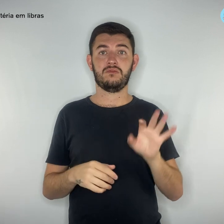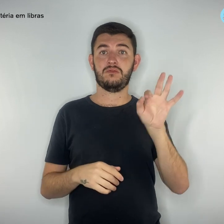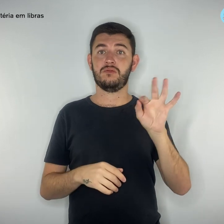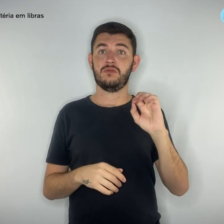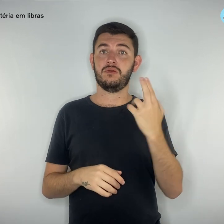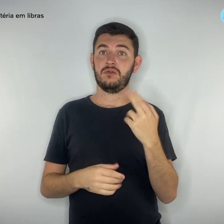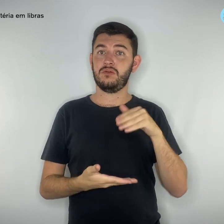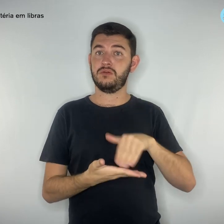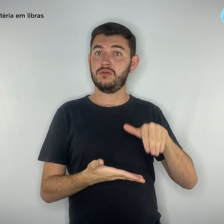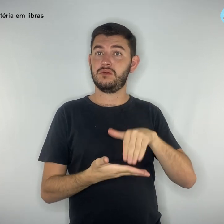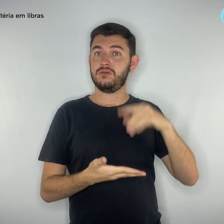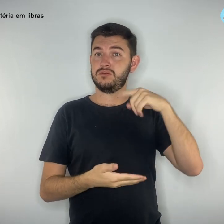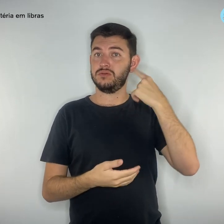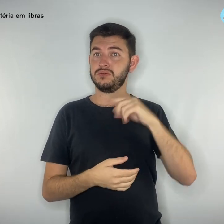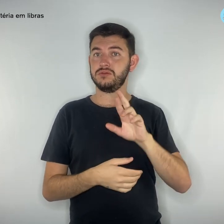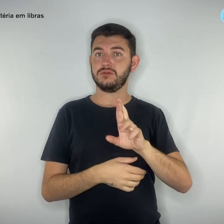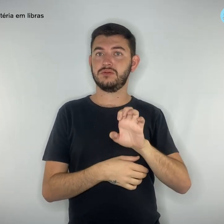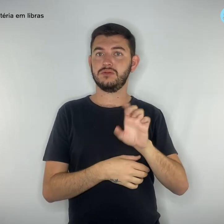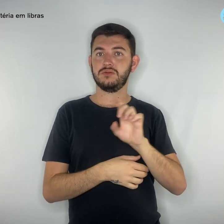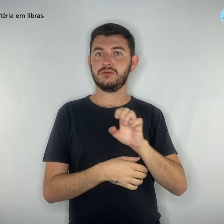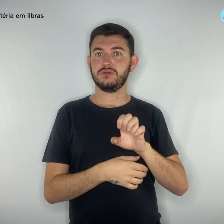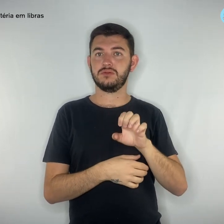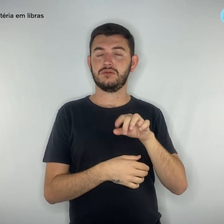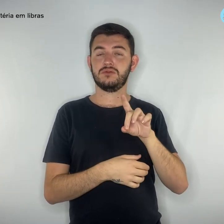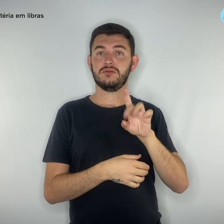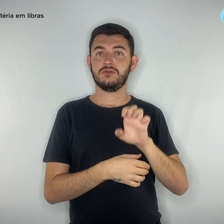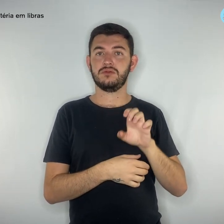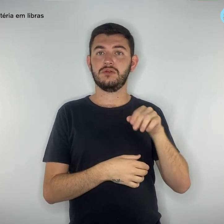Resende, Mori e Rutschison Advocacia.